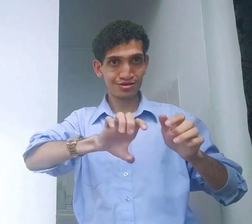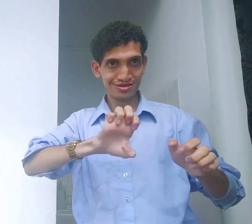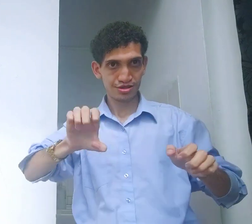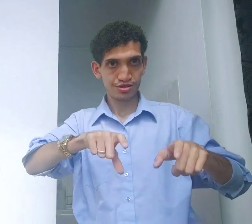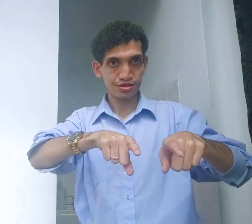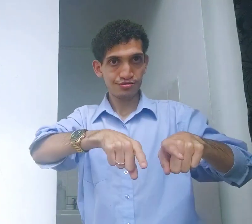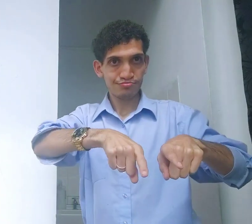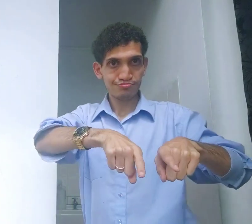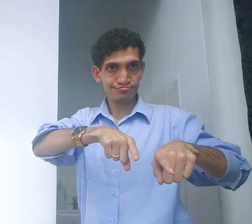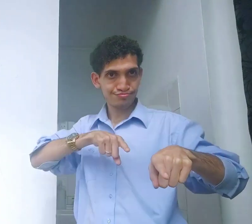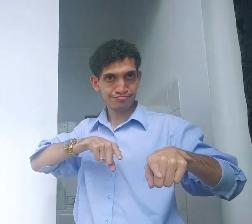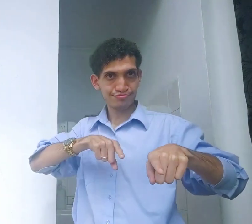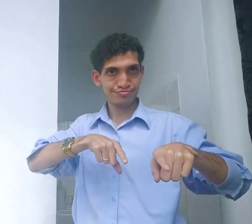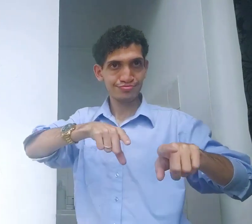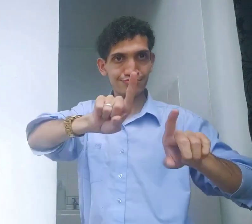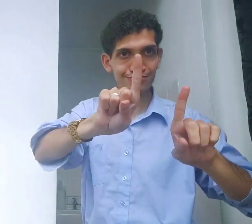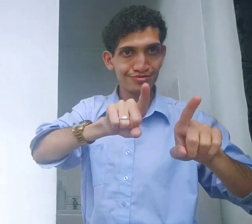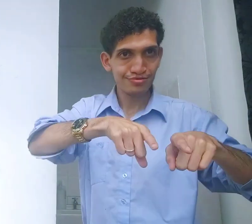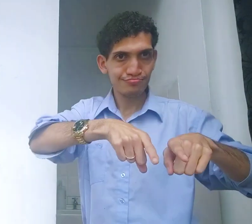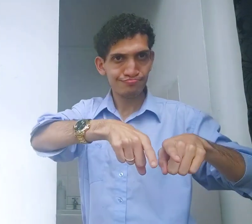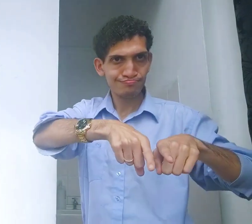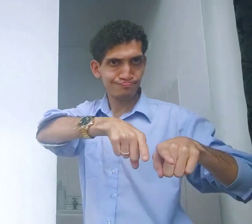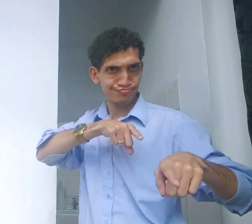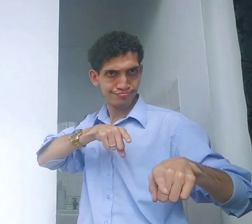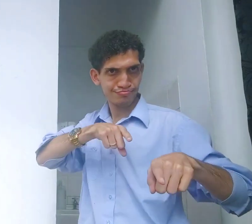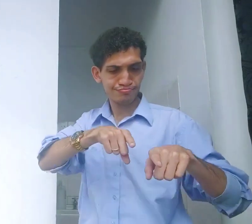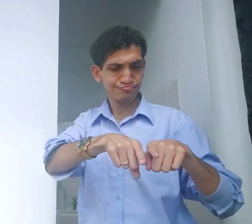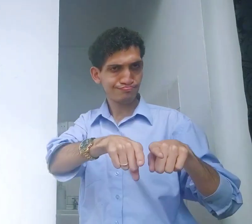a mão esquerda faz para trás, assim.